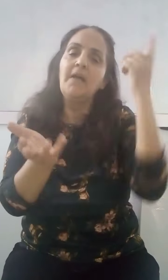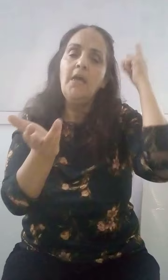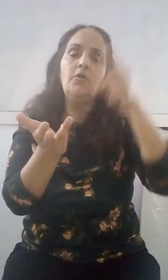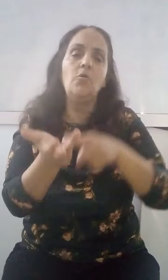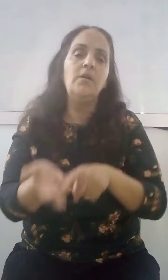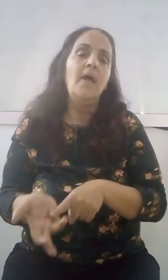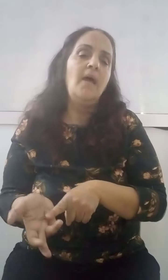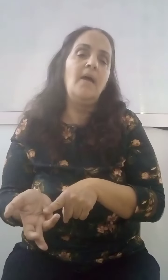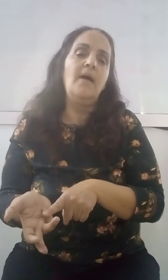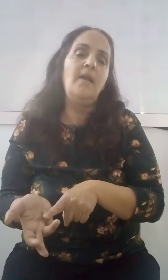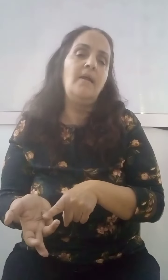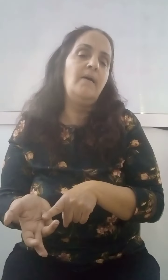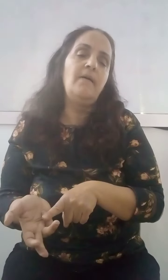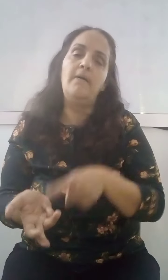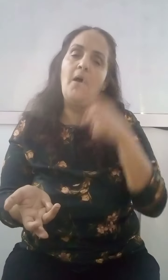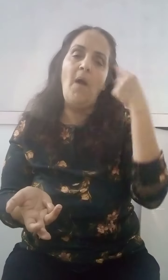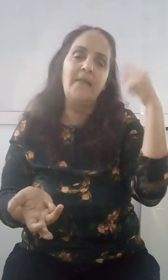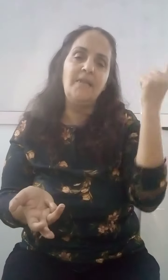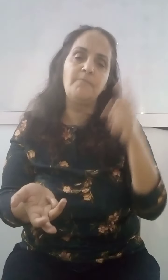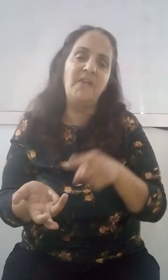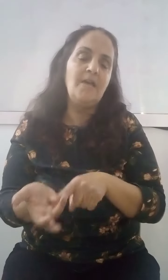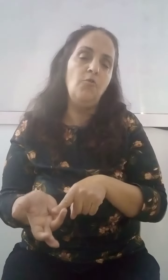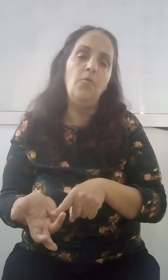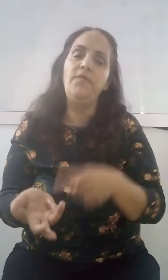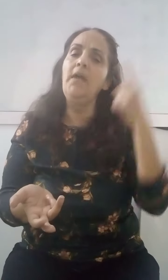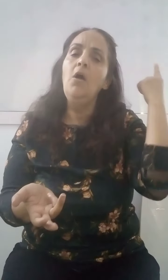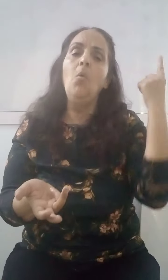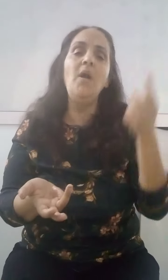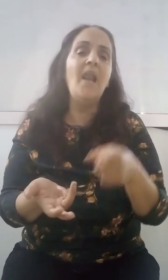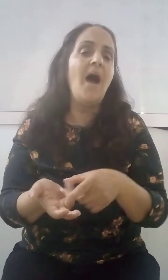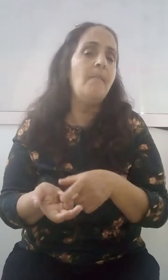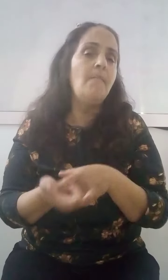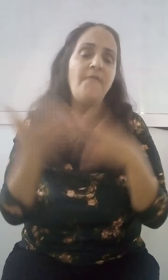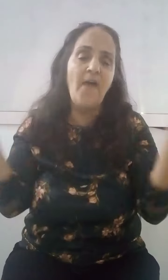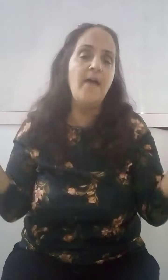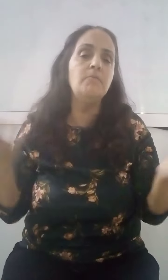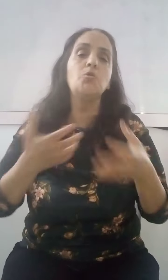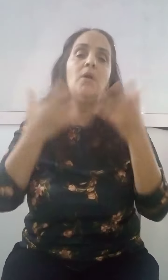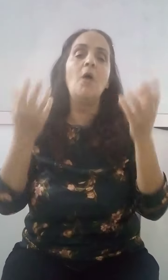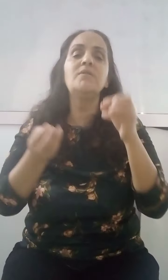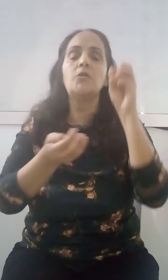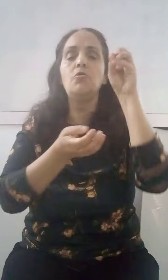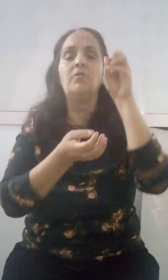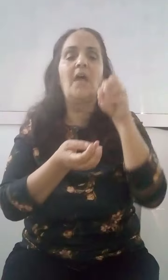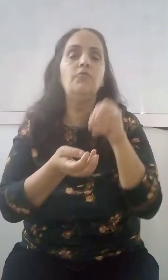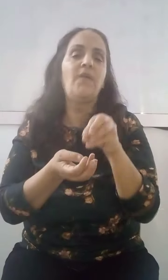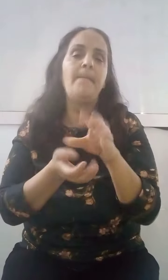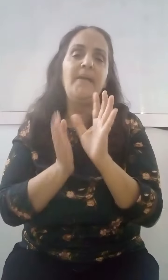سريع أو لا يفهم أو أنك محاول